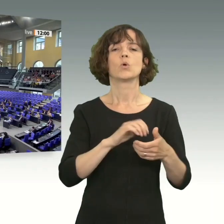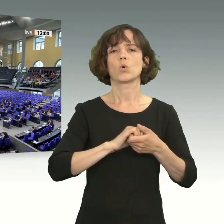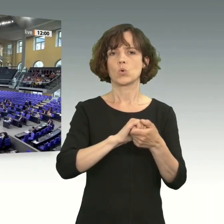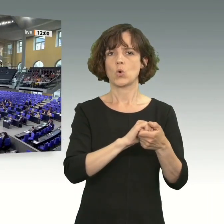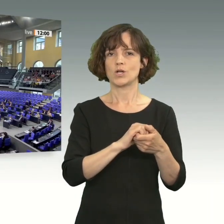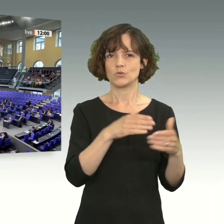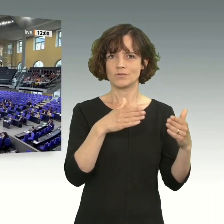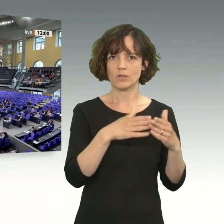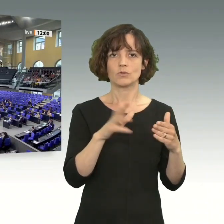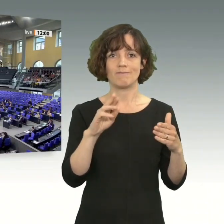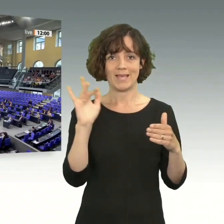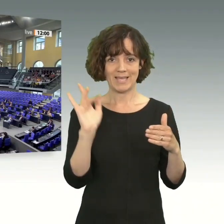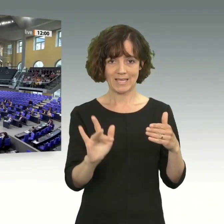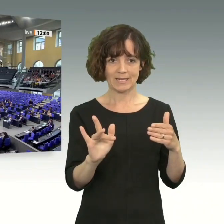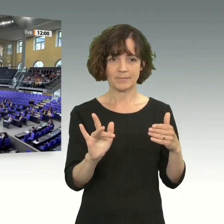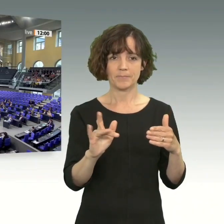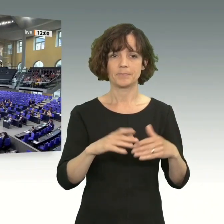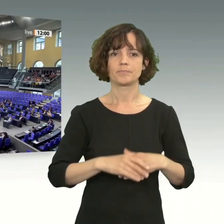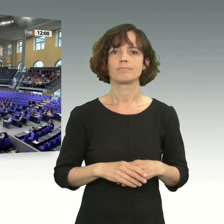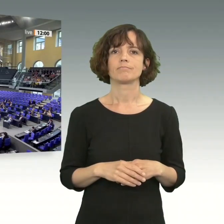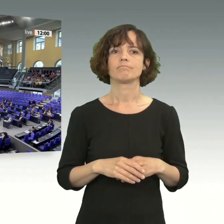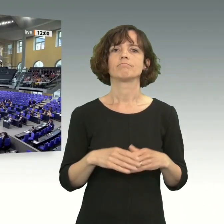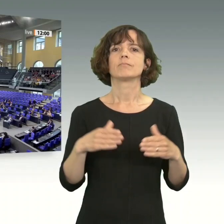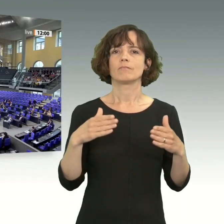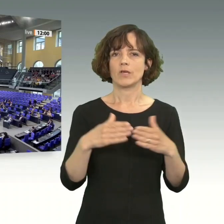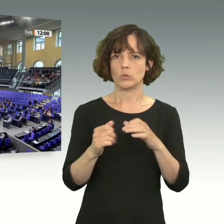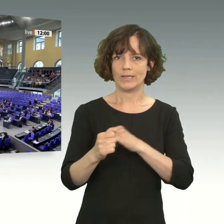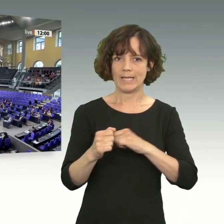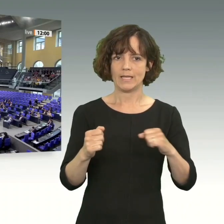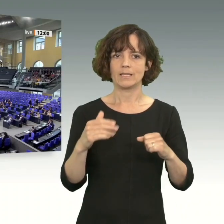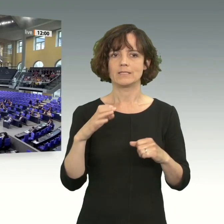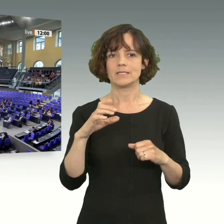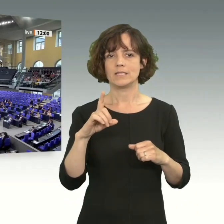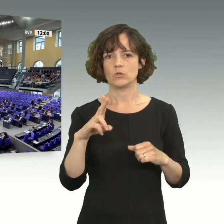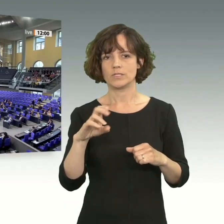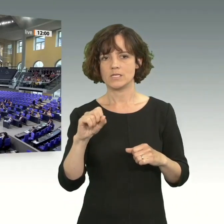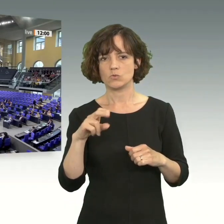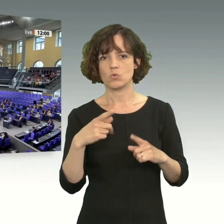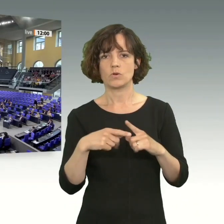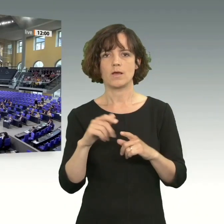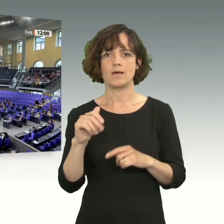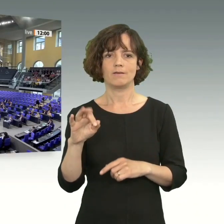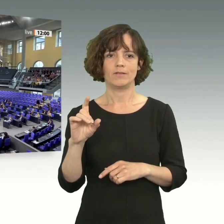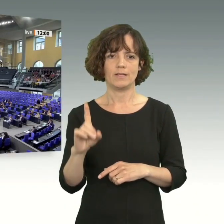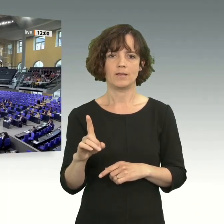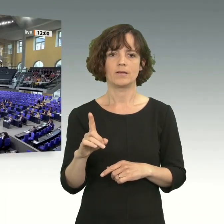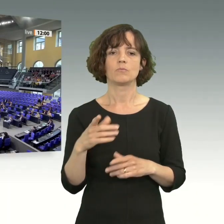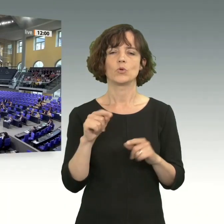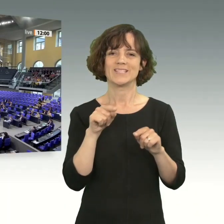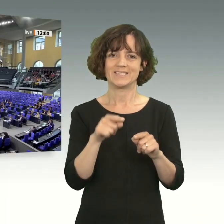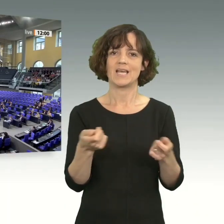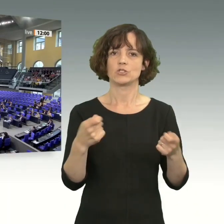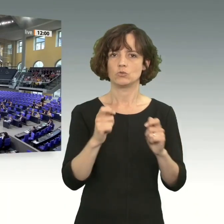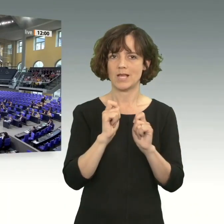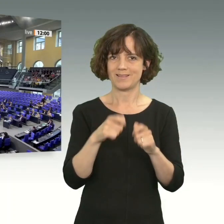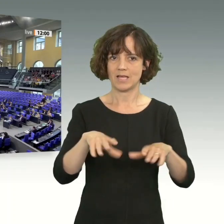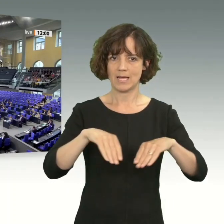sind die Koalitionsfraktionen. Wer stimmt dagegen? Fraktion Die Linke, CDU, CSU und AfD. Der Entschließungsantrag ist